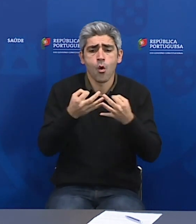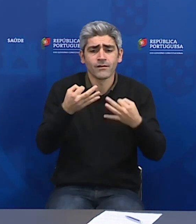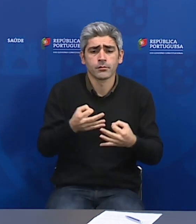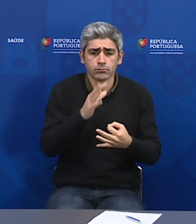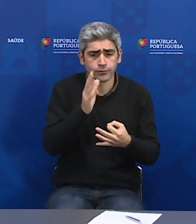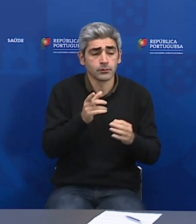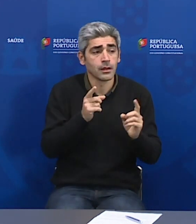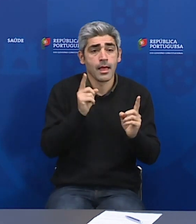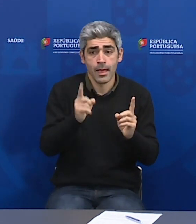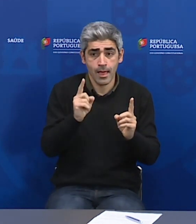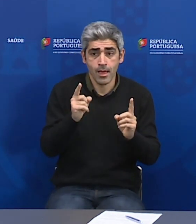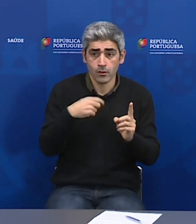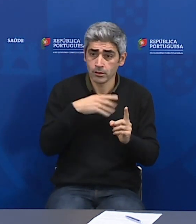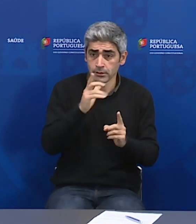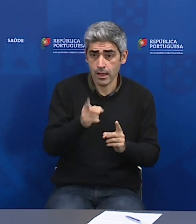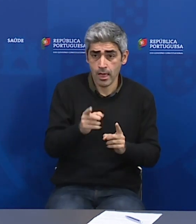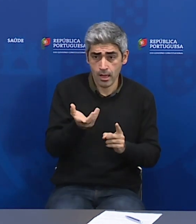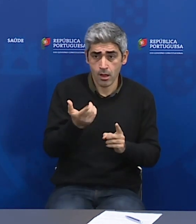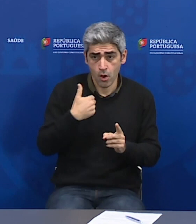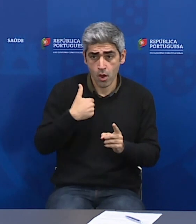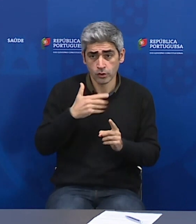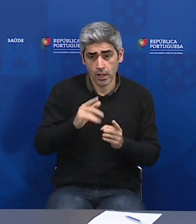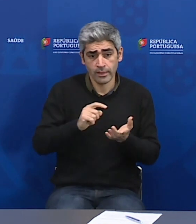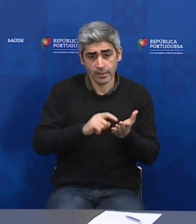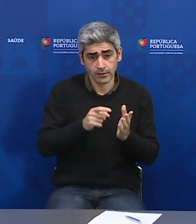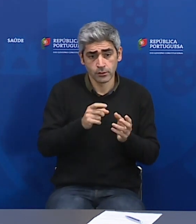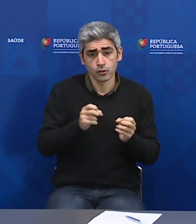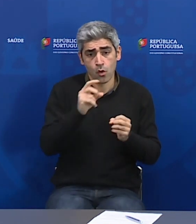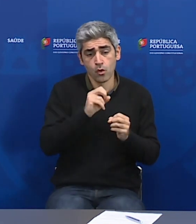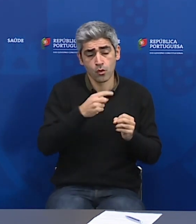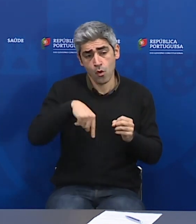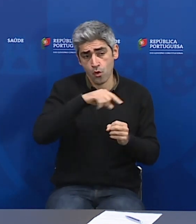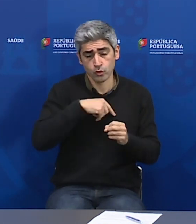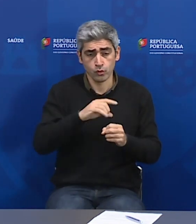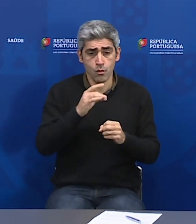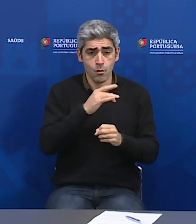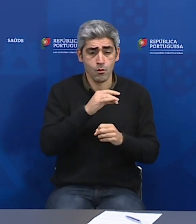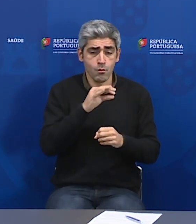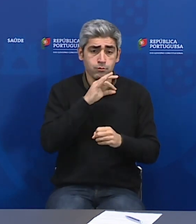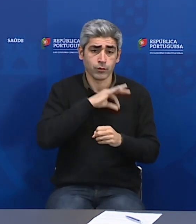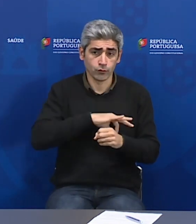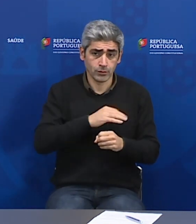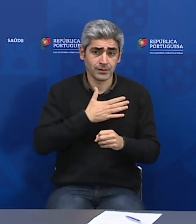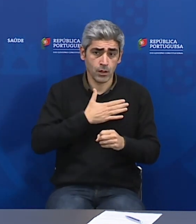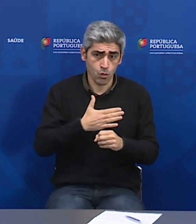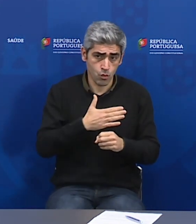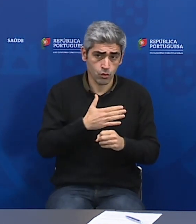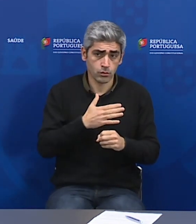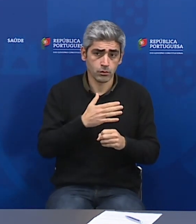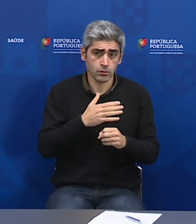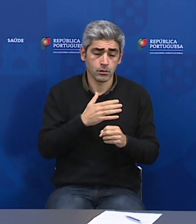Foi exatamente o que eu lhe acabei de dizer. Estamos a testar os nossos profissionais de saúde sintomáticos. Não,